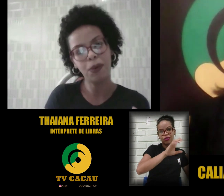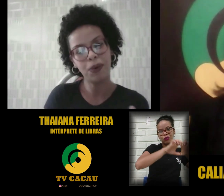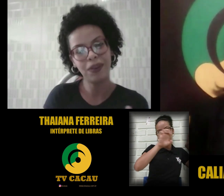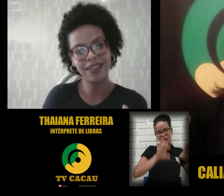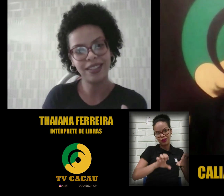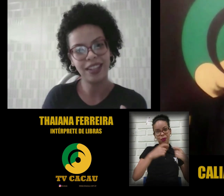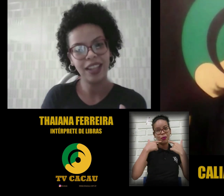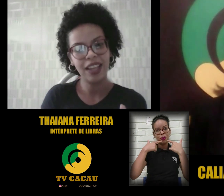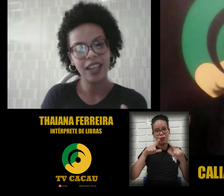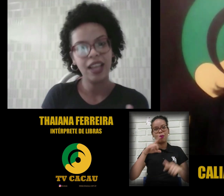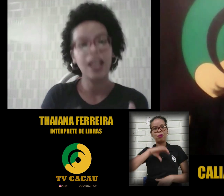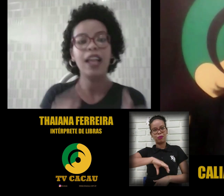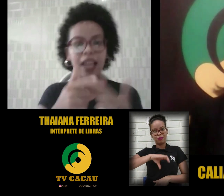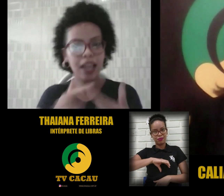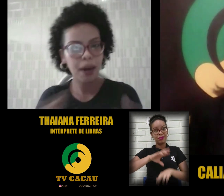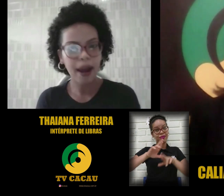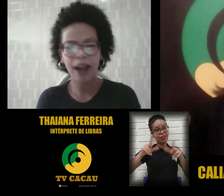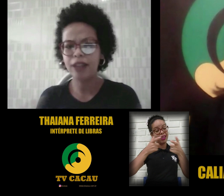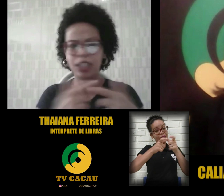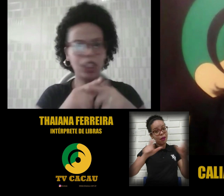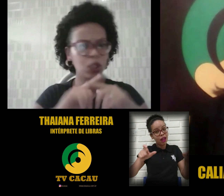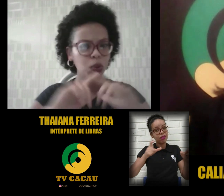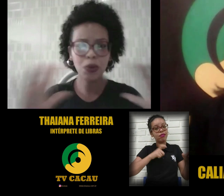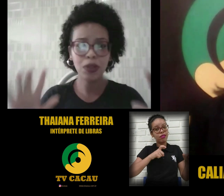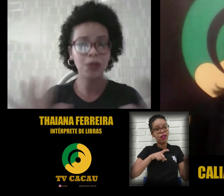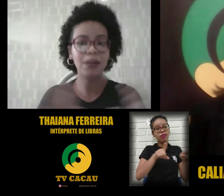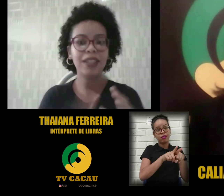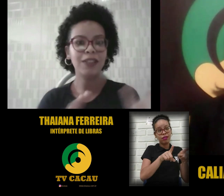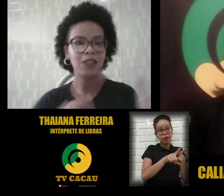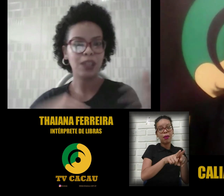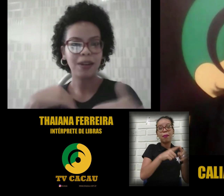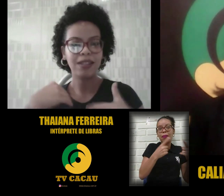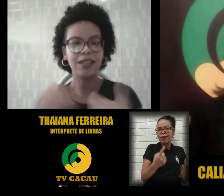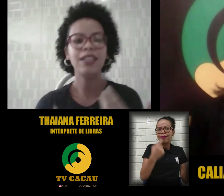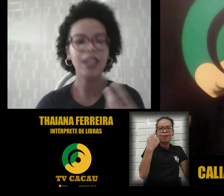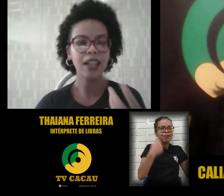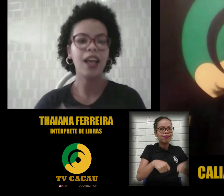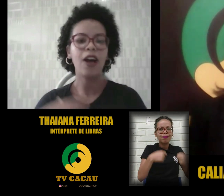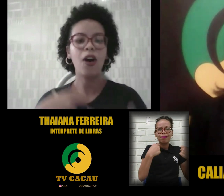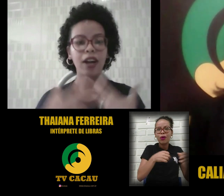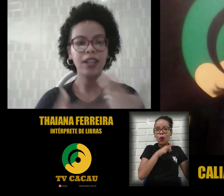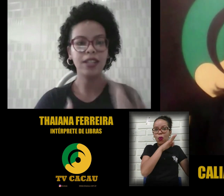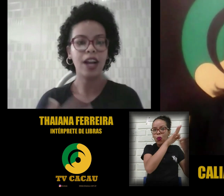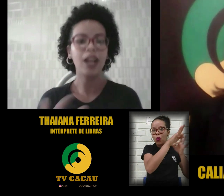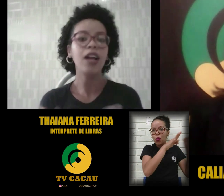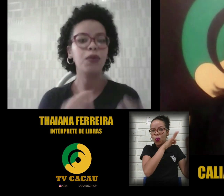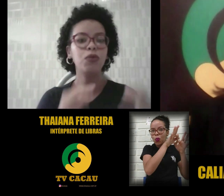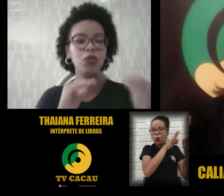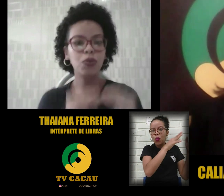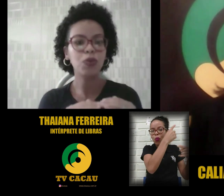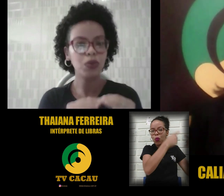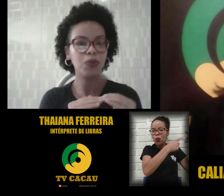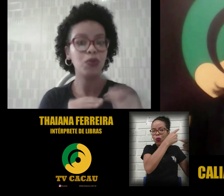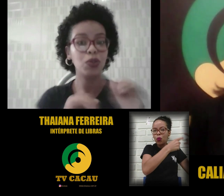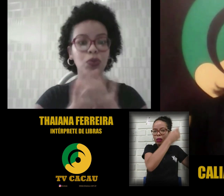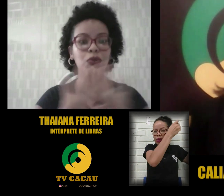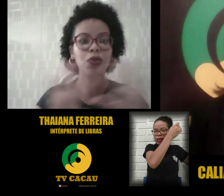portuguesa. Tem gramática, tem tudo isso. Mas assim, você precisa organizar um discurso. Um discurso